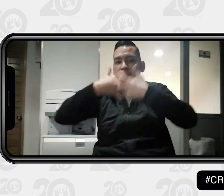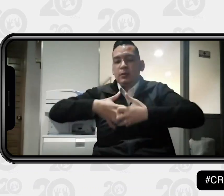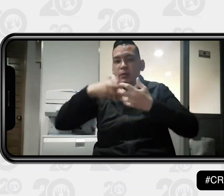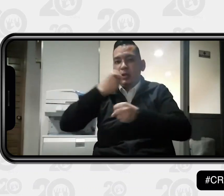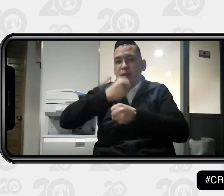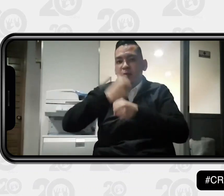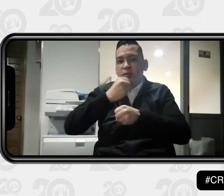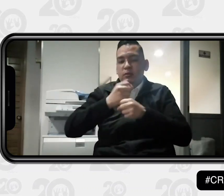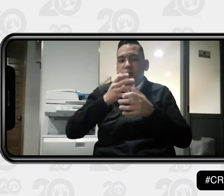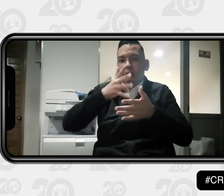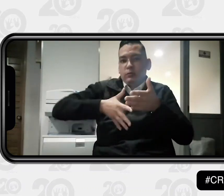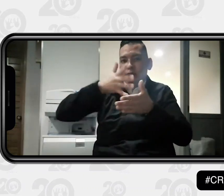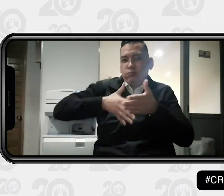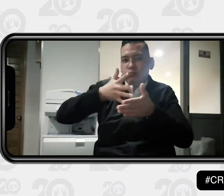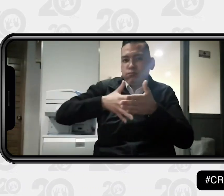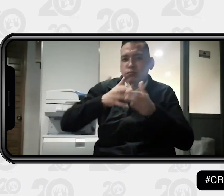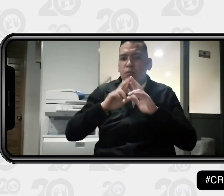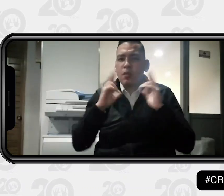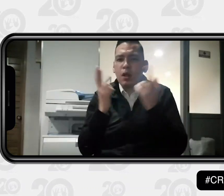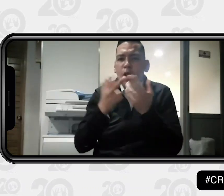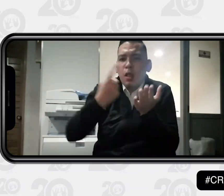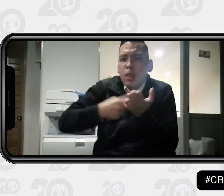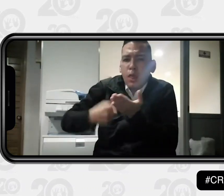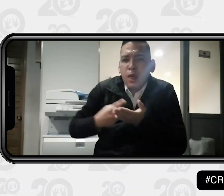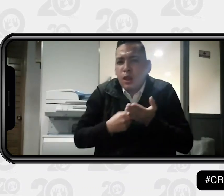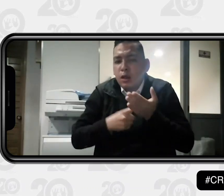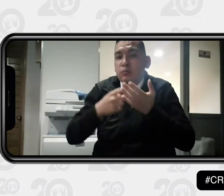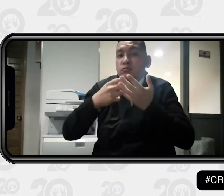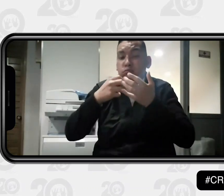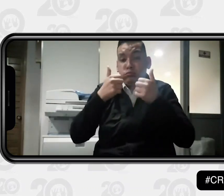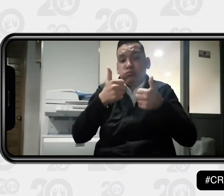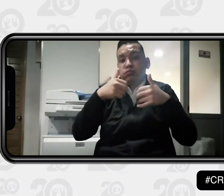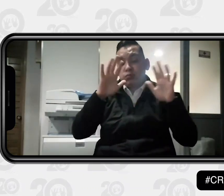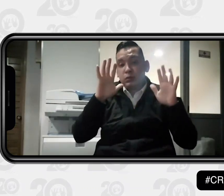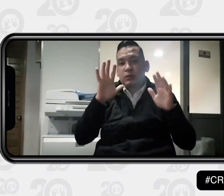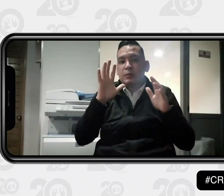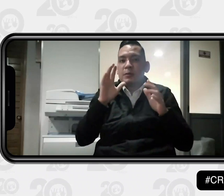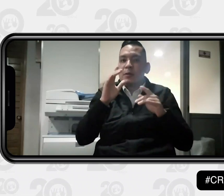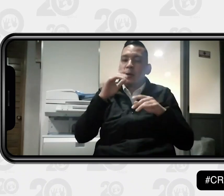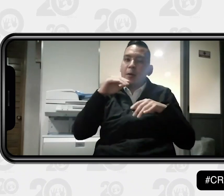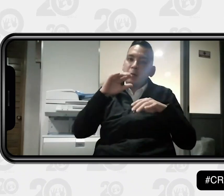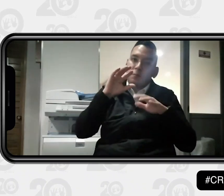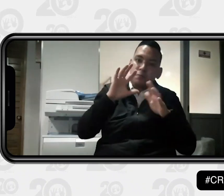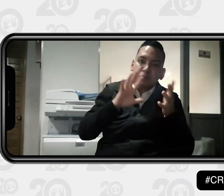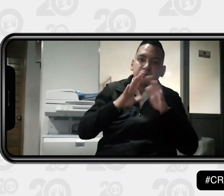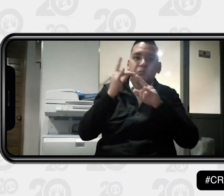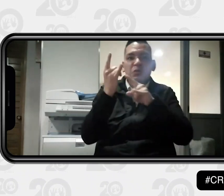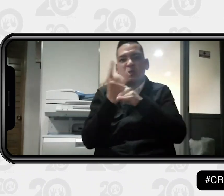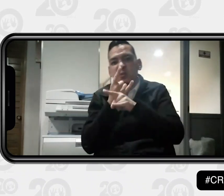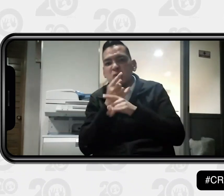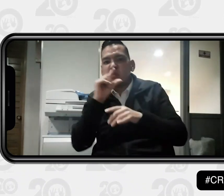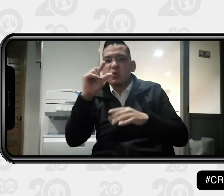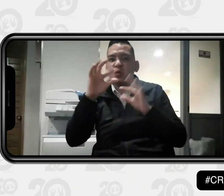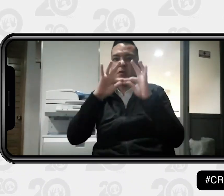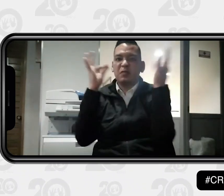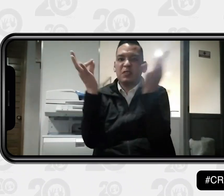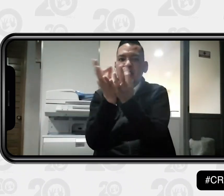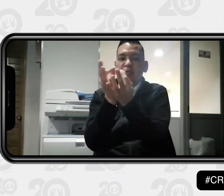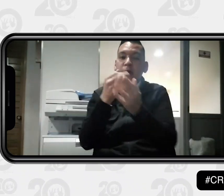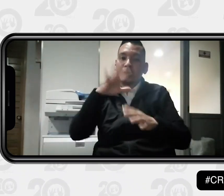Felicitaciones. También, por ejemplo, para reuniones laborales hago uso de CIE. Uso poco para contexto